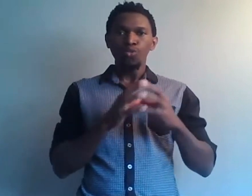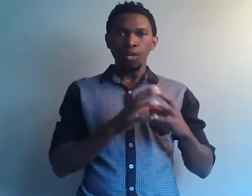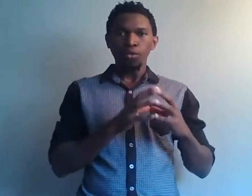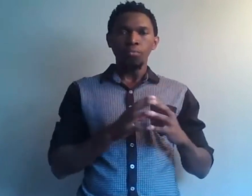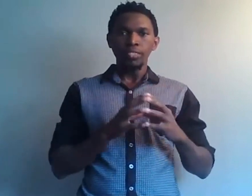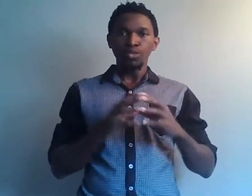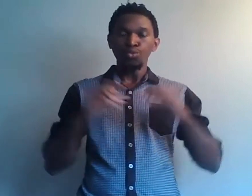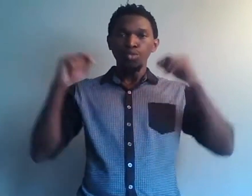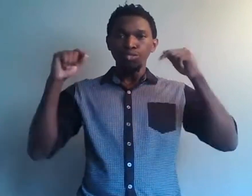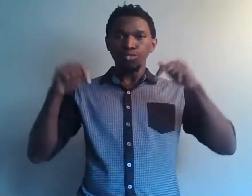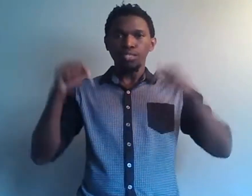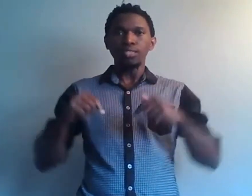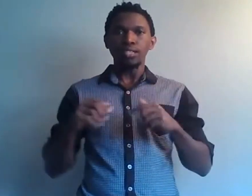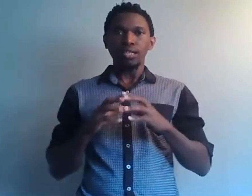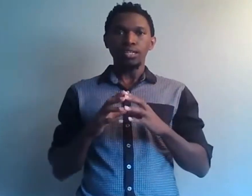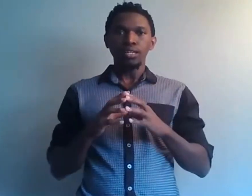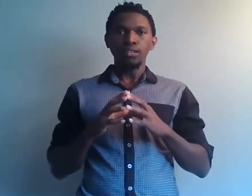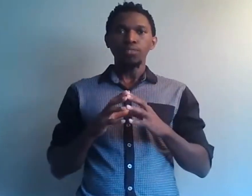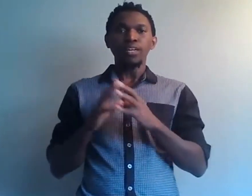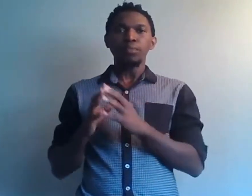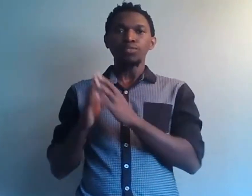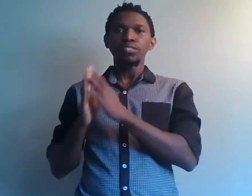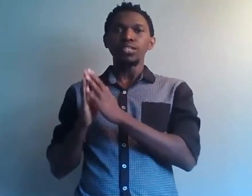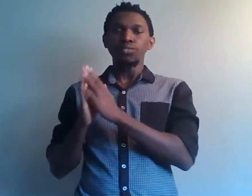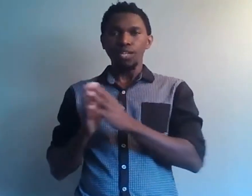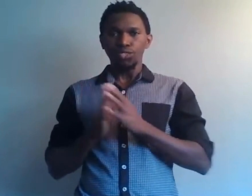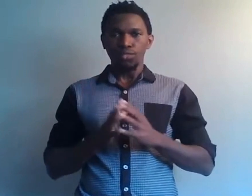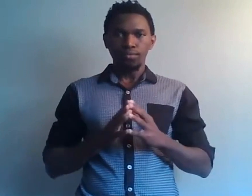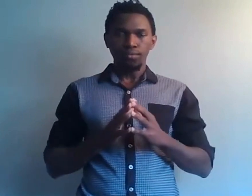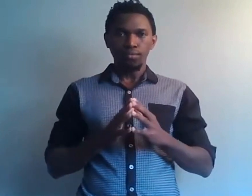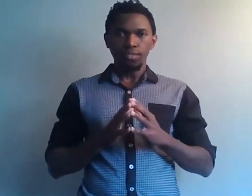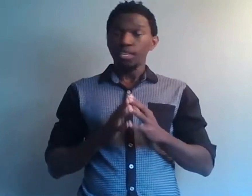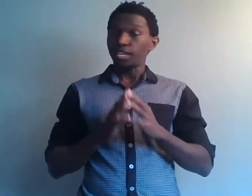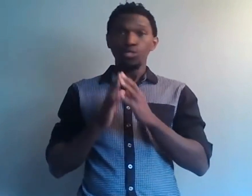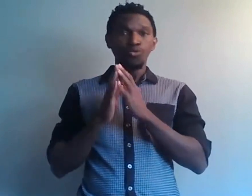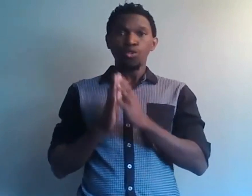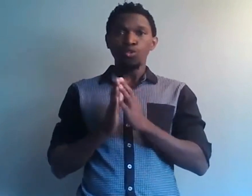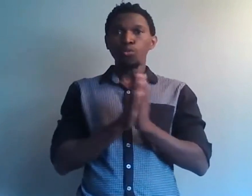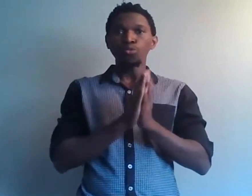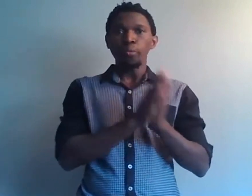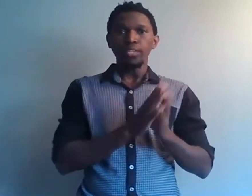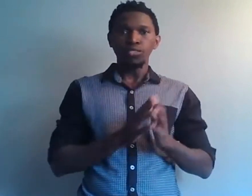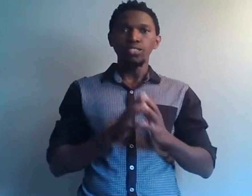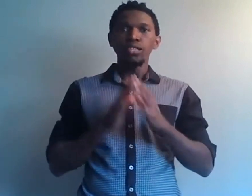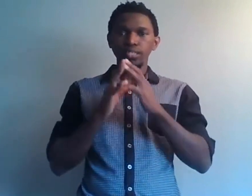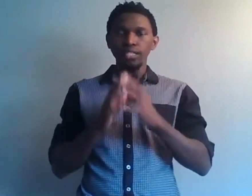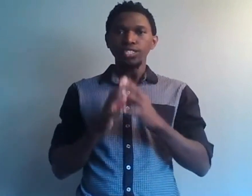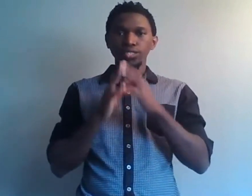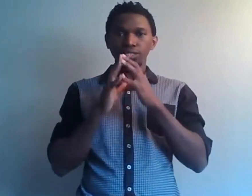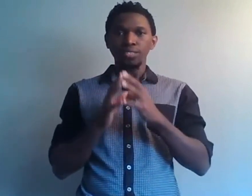'on veut accomplir, du moins sur cette terre, passe par le biais de l'argent. Et je vois encore beaucoup de personnes négliger cet